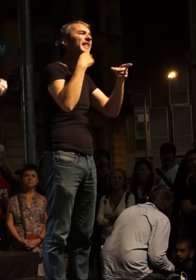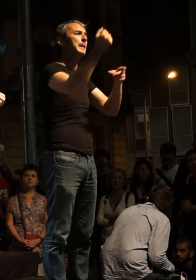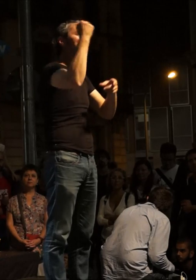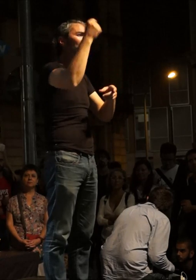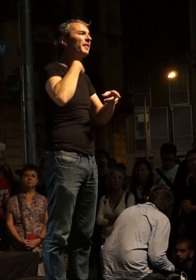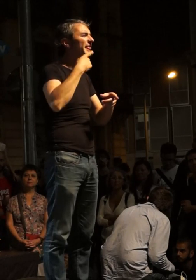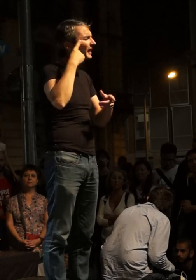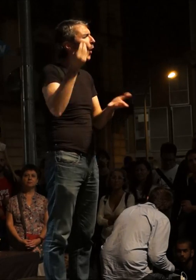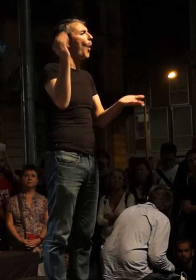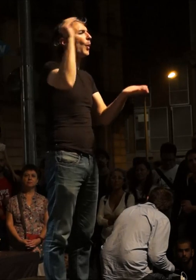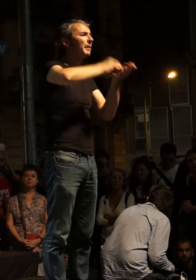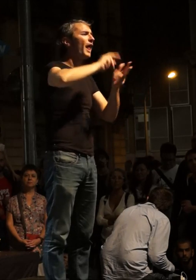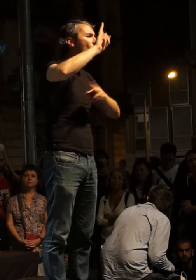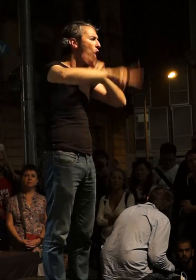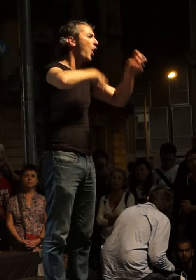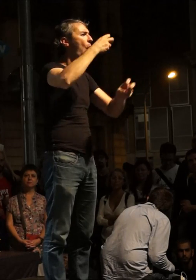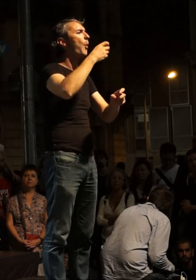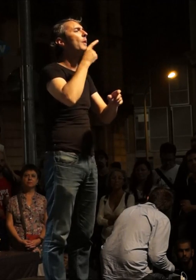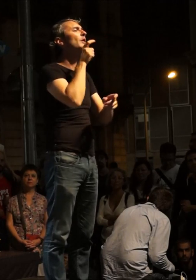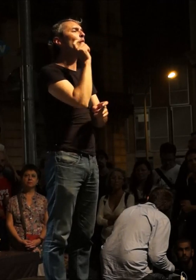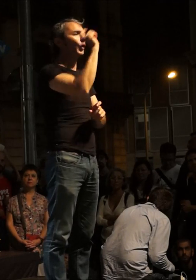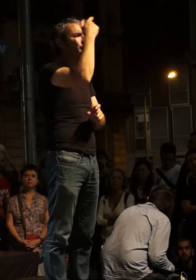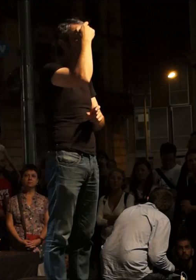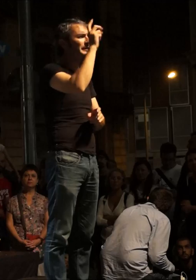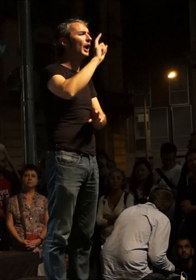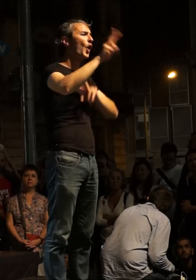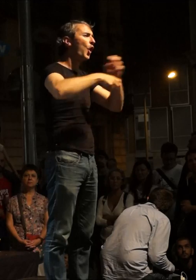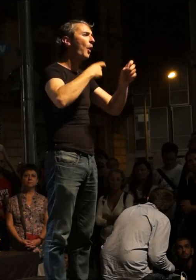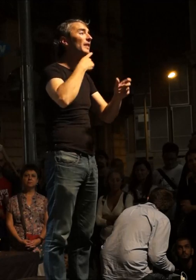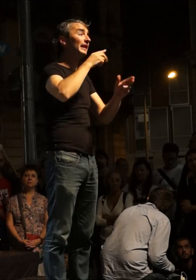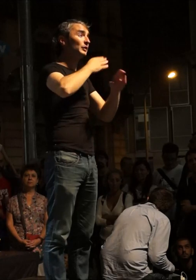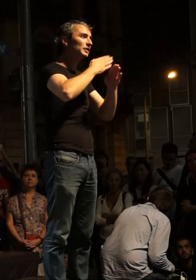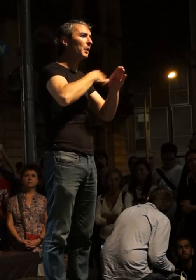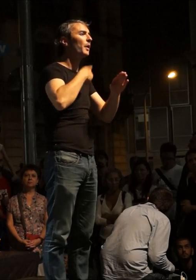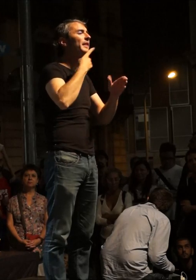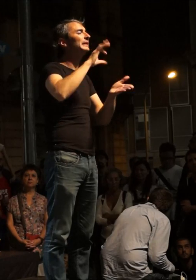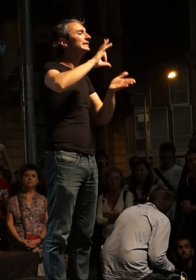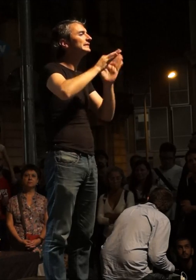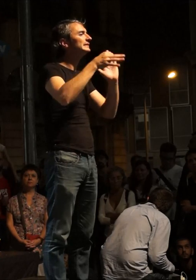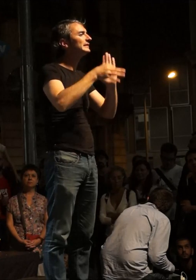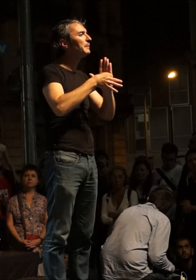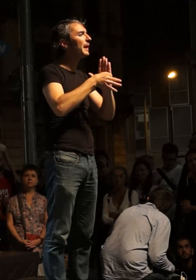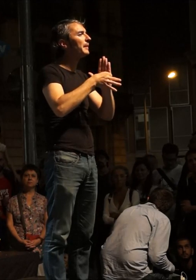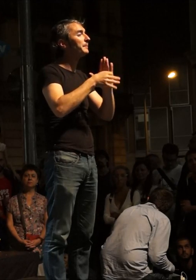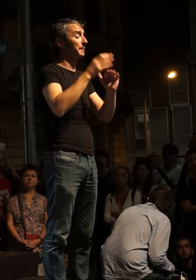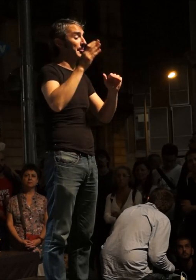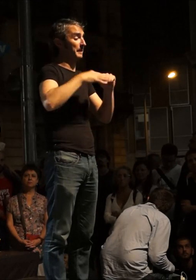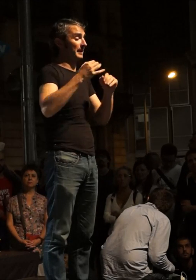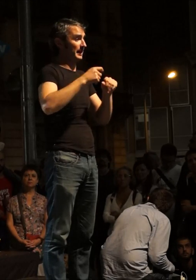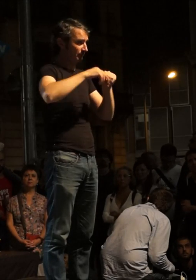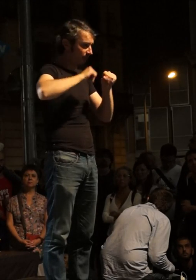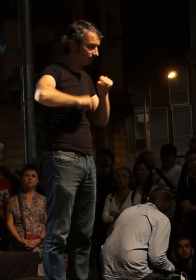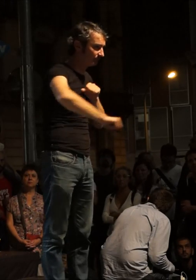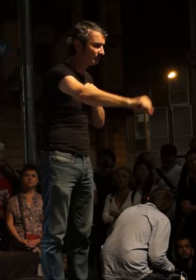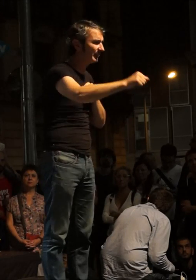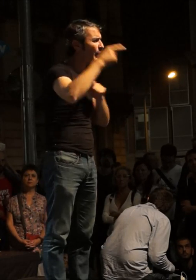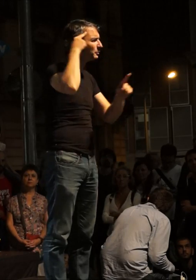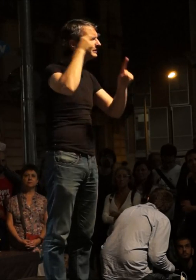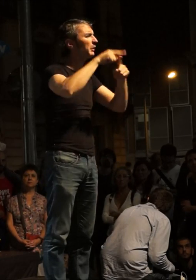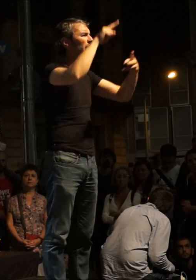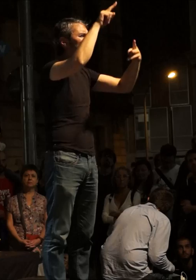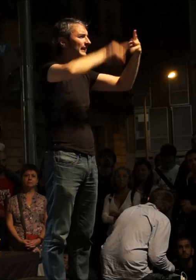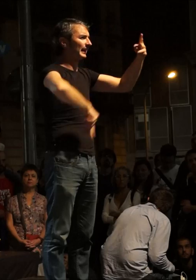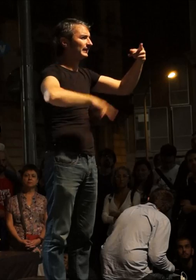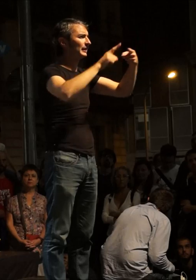reinventar-lo. Significa explicar el socialisme com un sistema que necessita per procrear-se tres coses bàsiques.